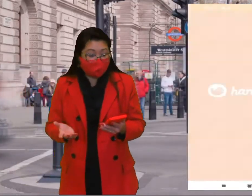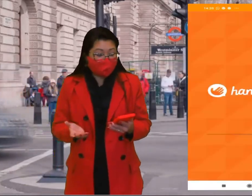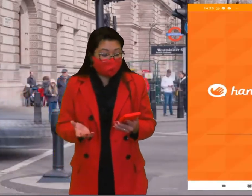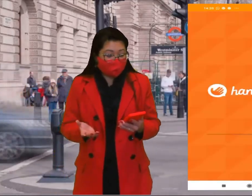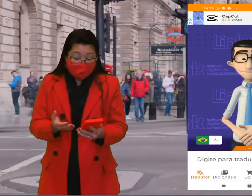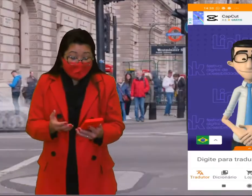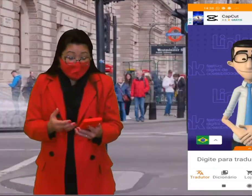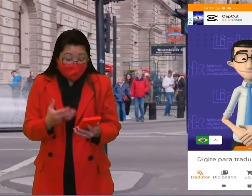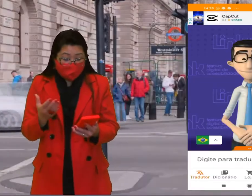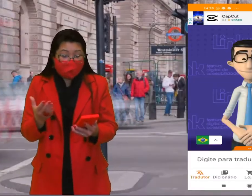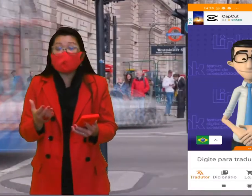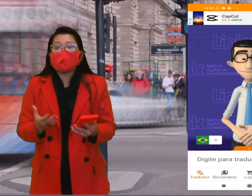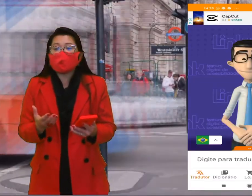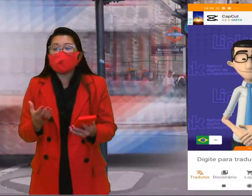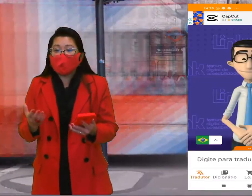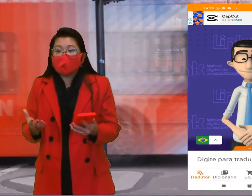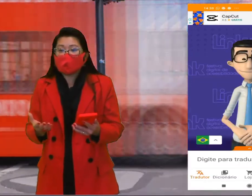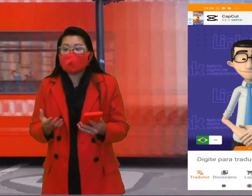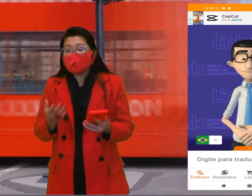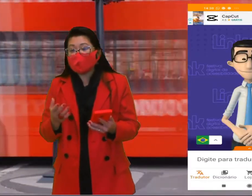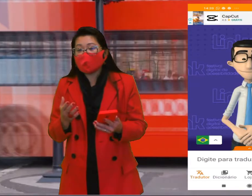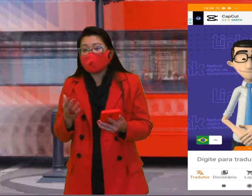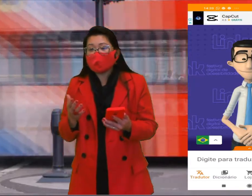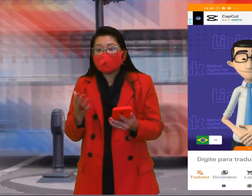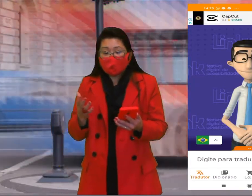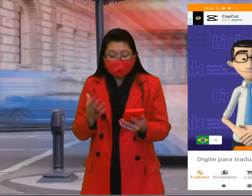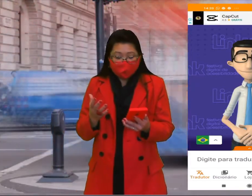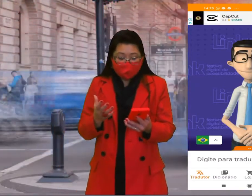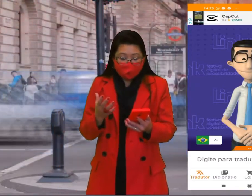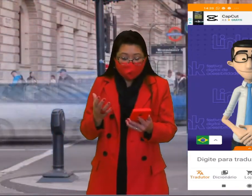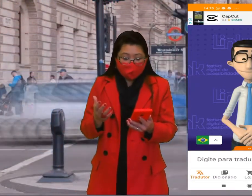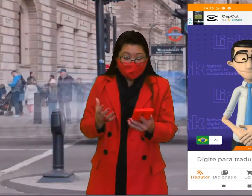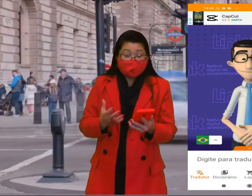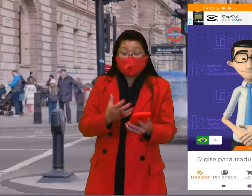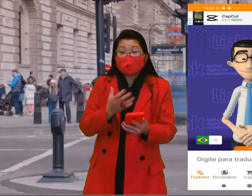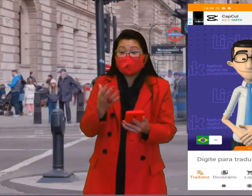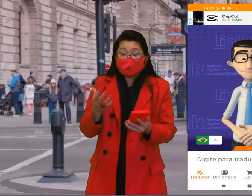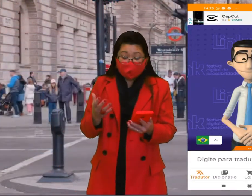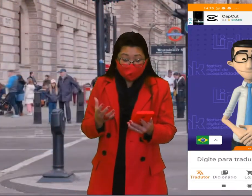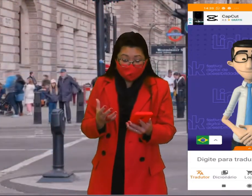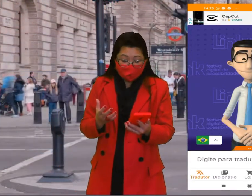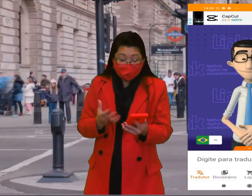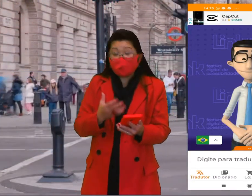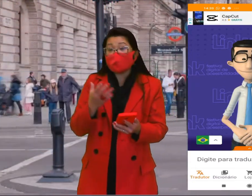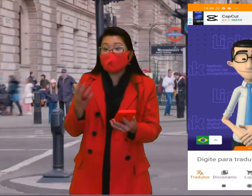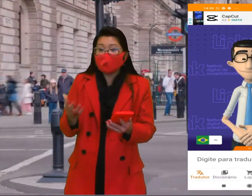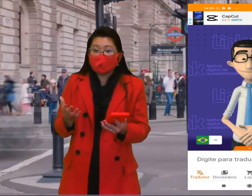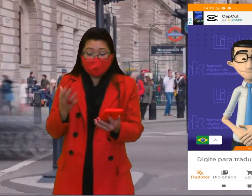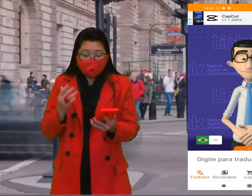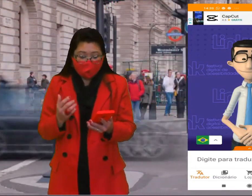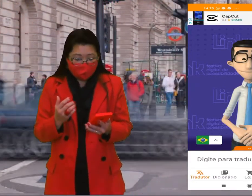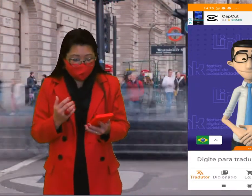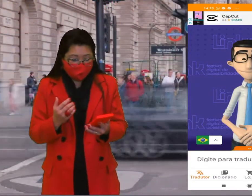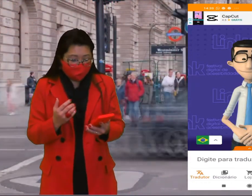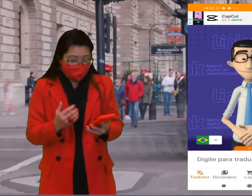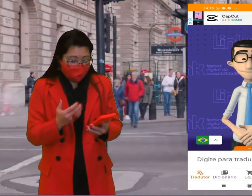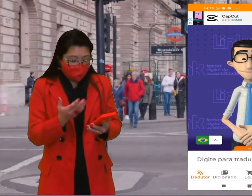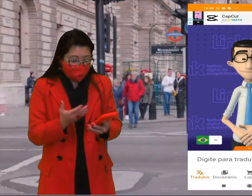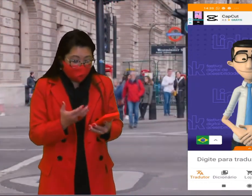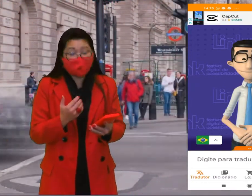Como que eu faço, Márcia, então que você fala que dá para a gente escolher? Primeiro, é quem que